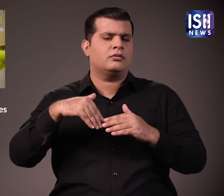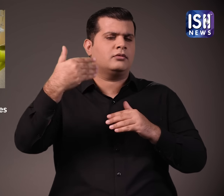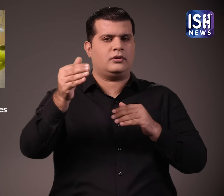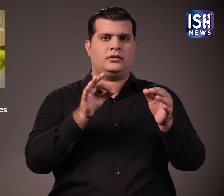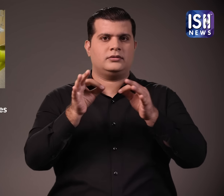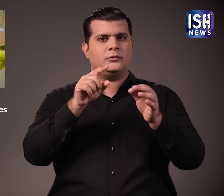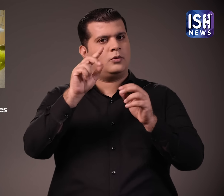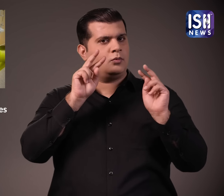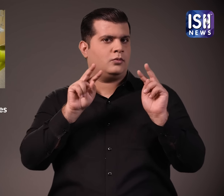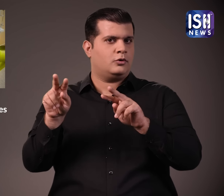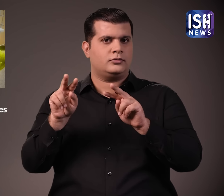इस वीडियो को जरूर देखेगा,